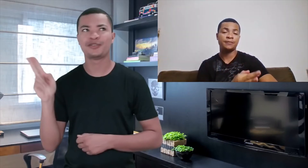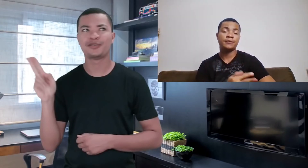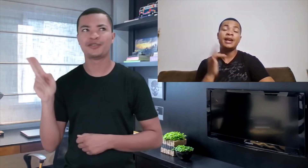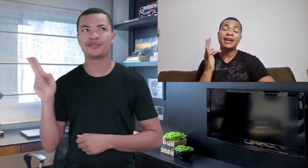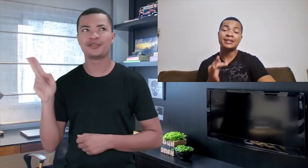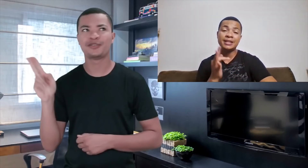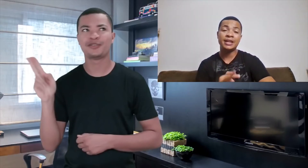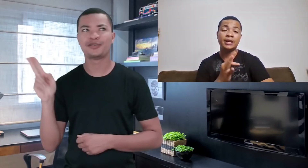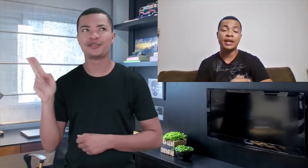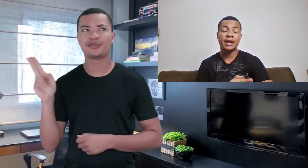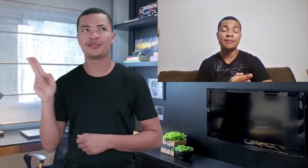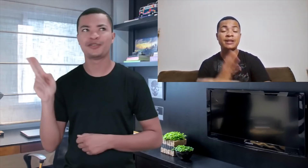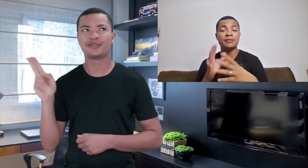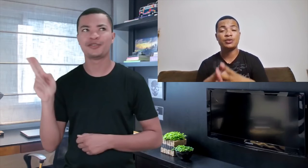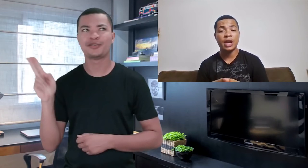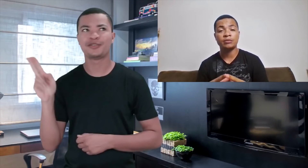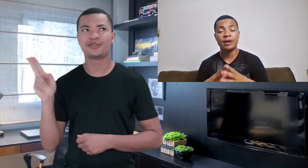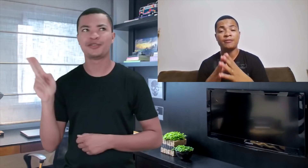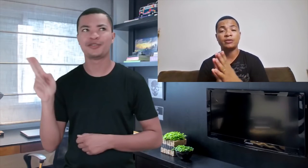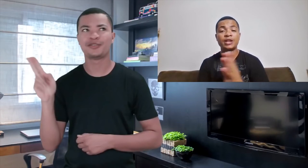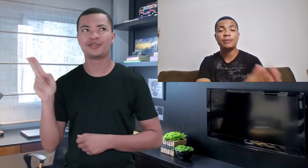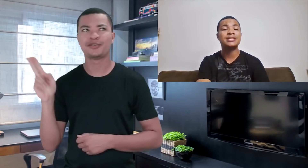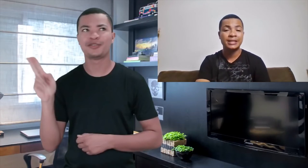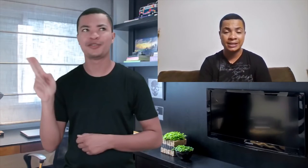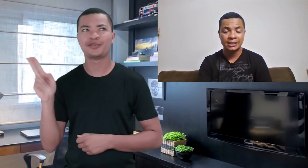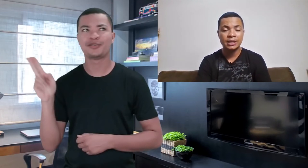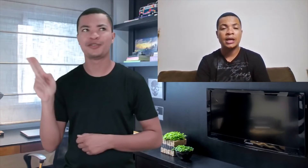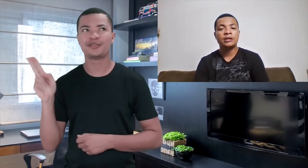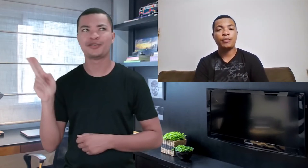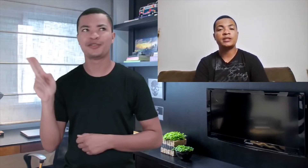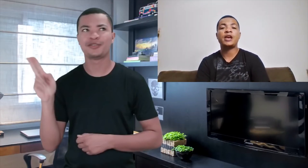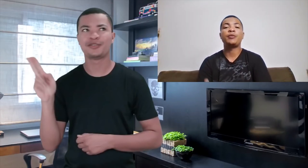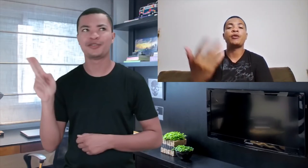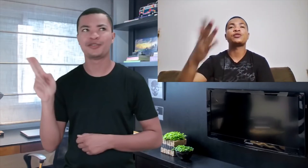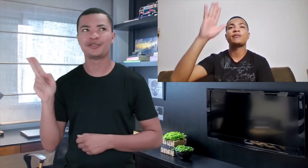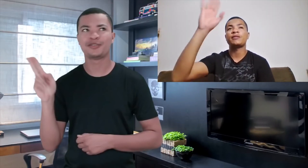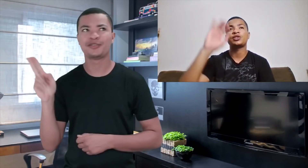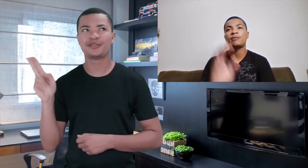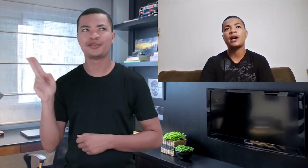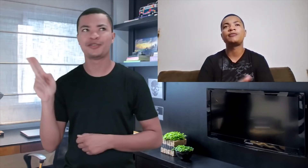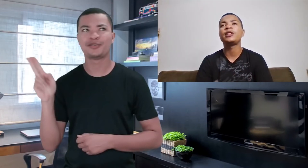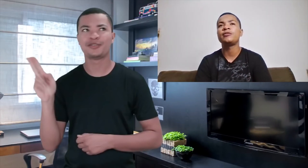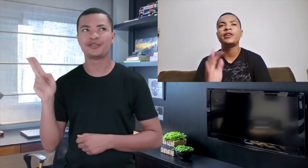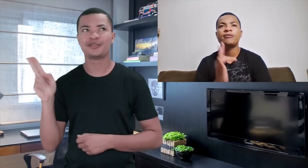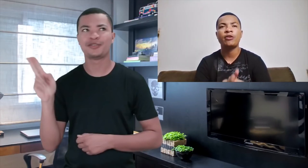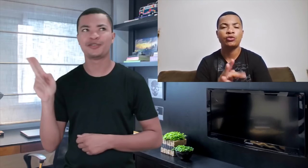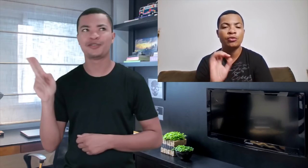esse daqui é basicamente usado pra faltar de presença então, por exemplo, o professor vai fazer a chamada fulano veio, faltou,